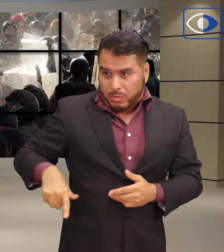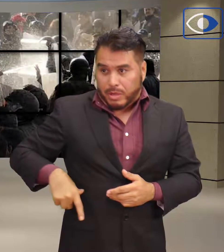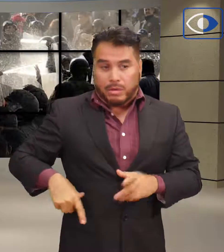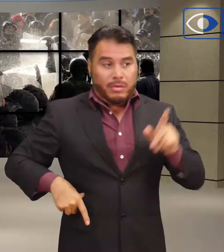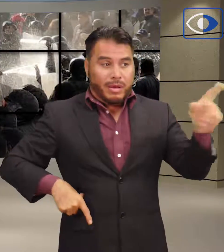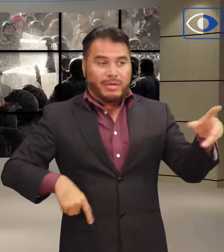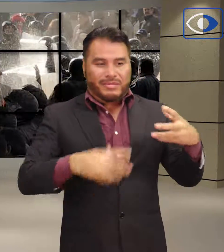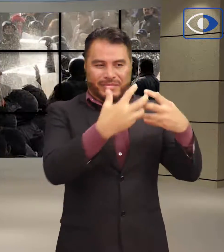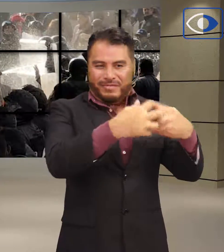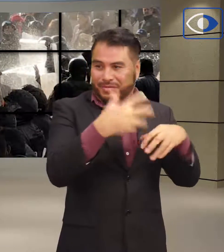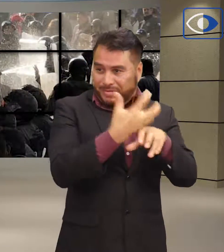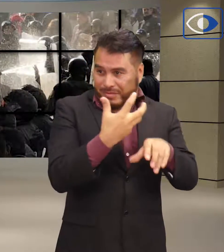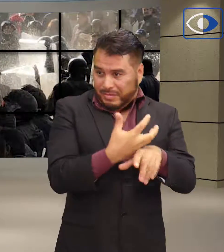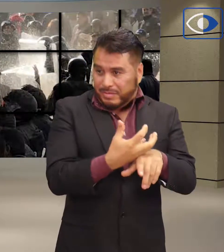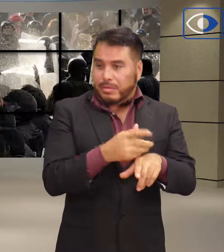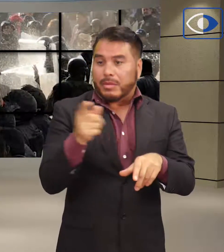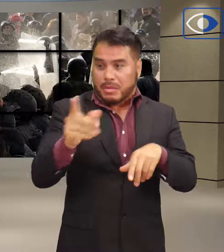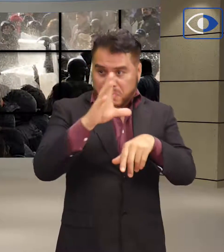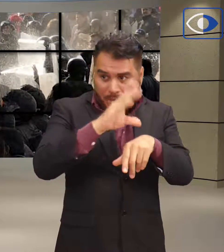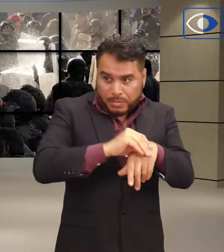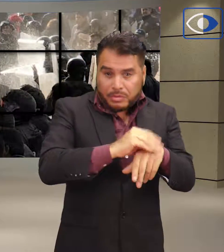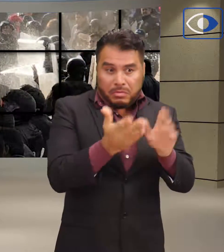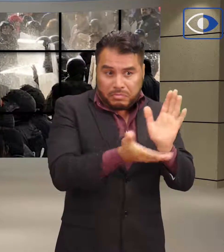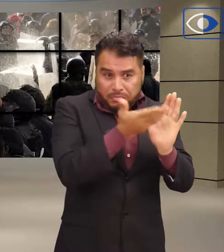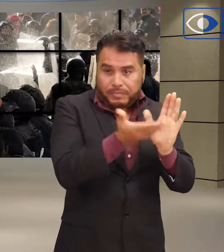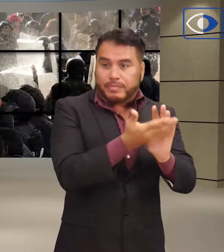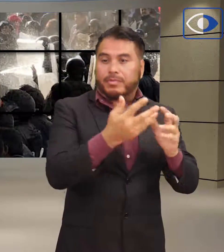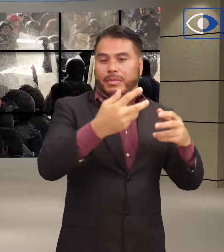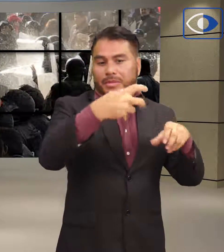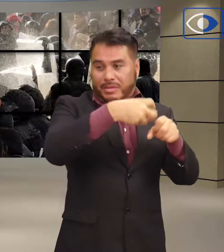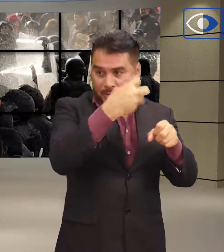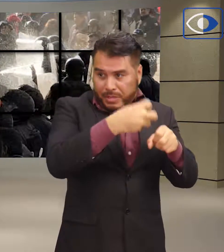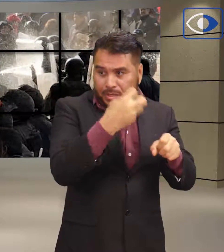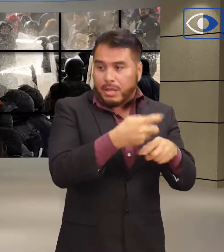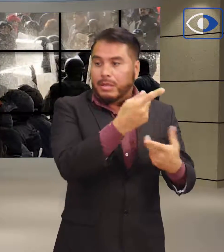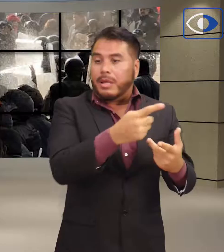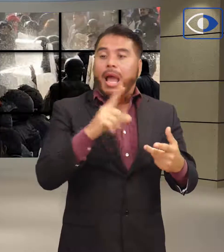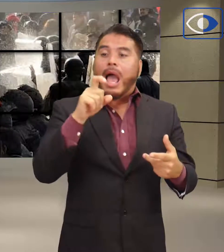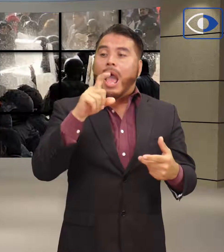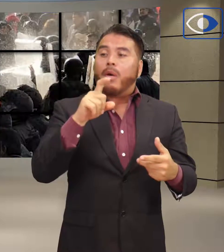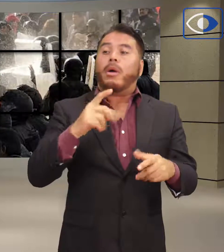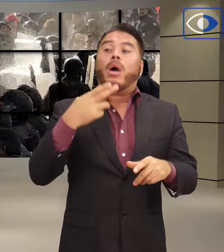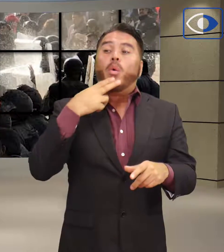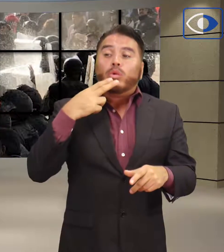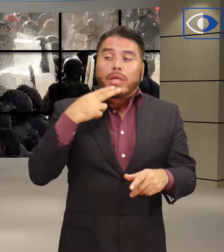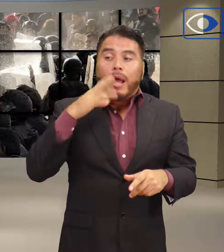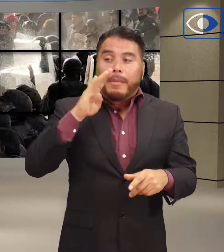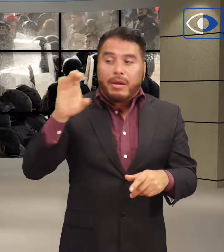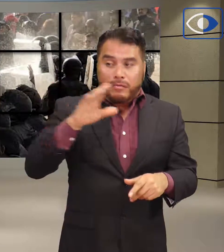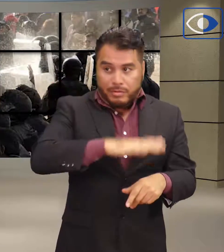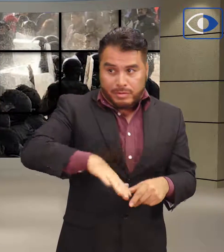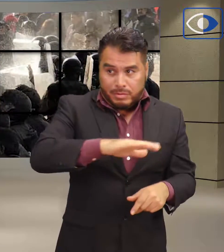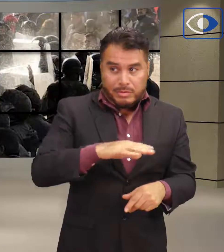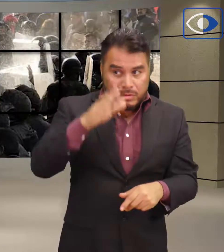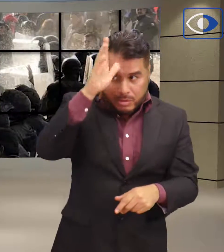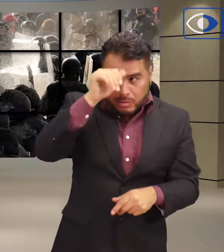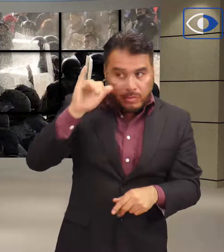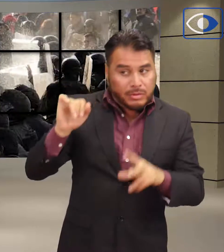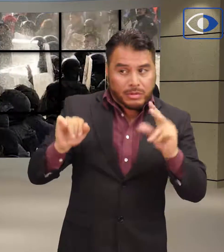autorice al corporativo Constellation Brown la construcción y operación de una planta cervecera en Mexicali con el uso de agua de Baja California?